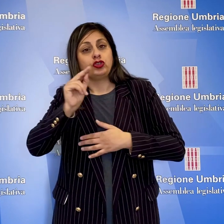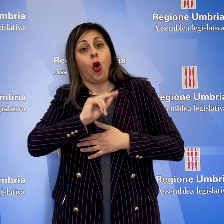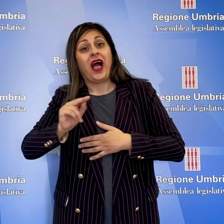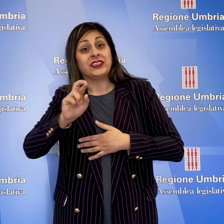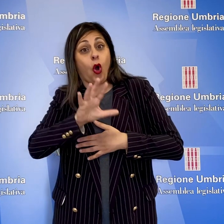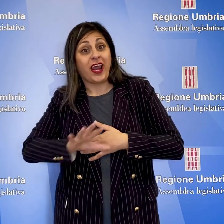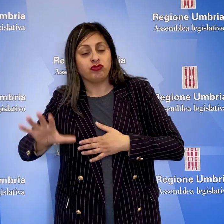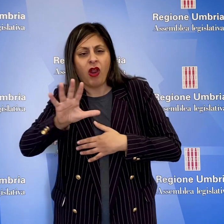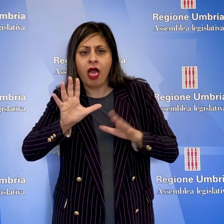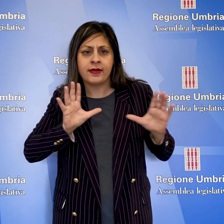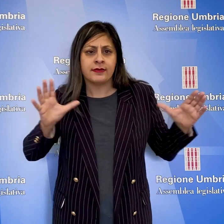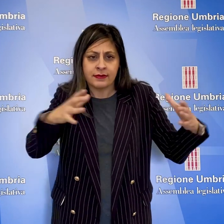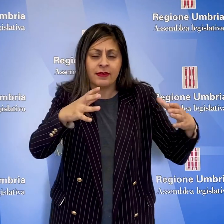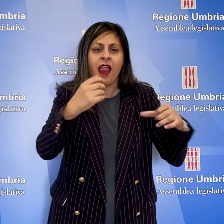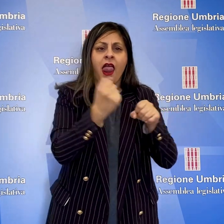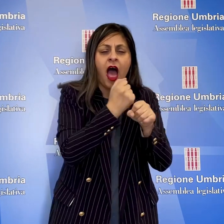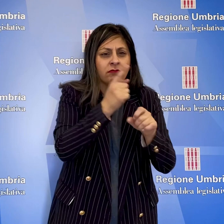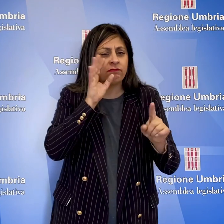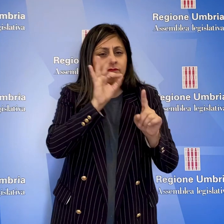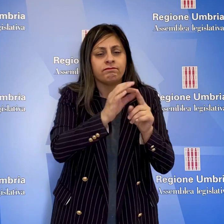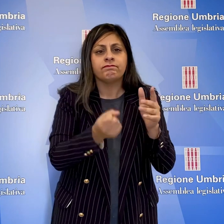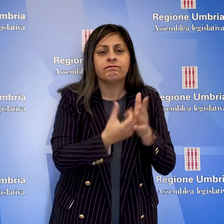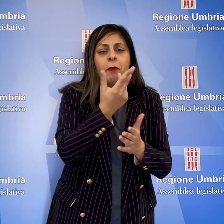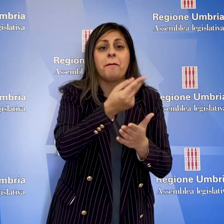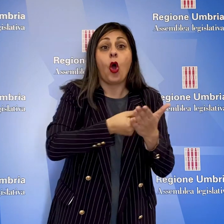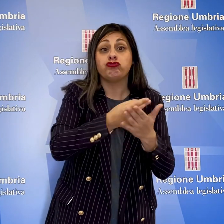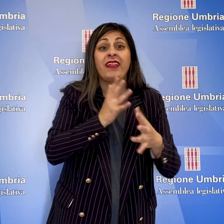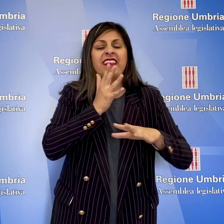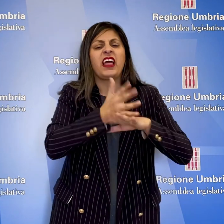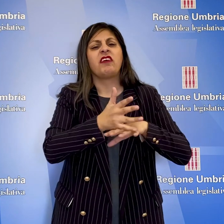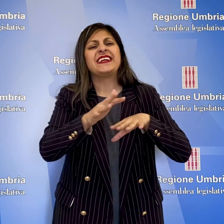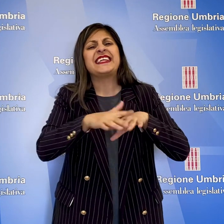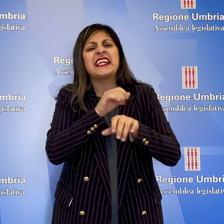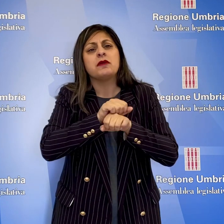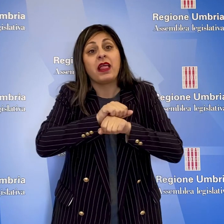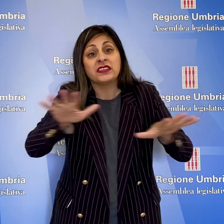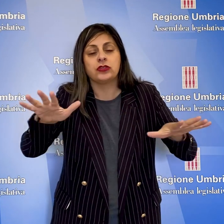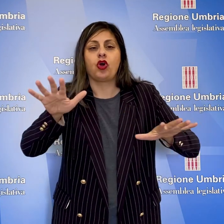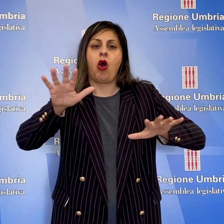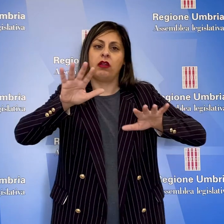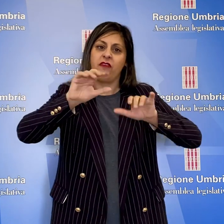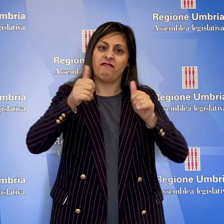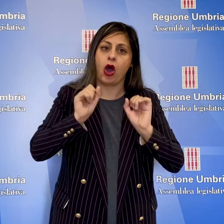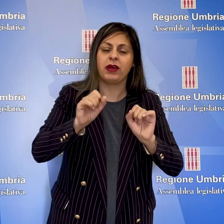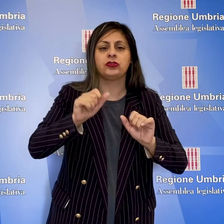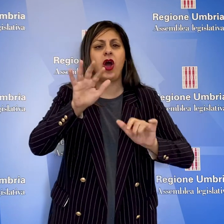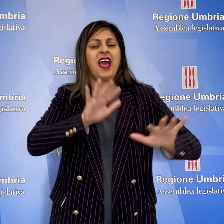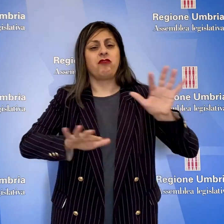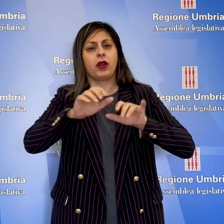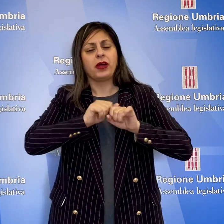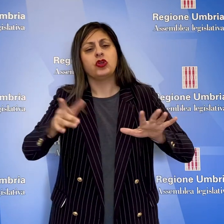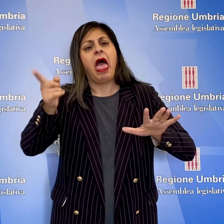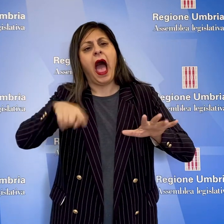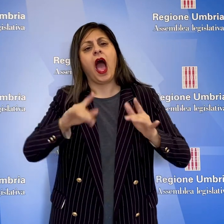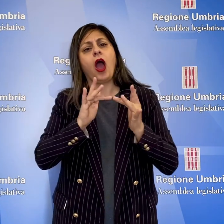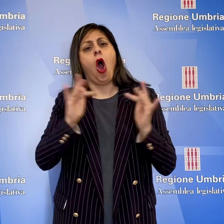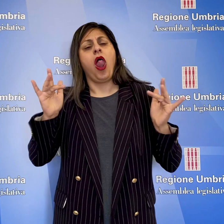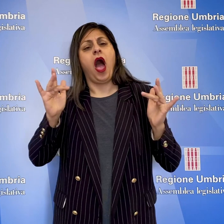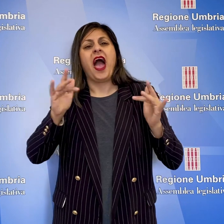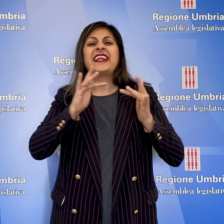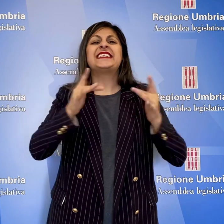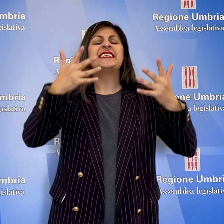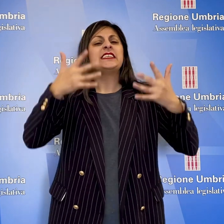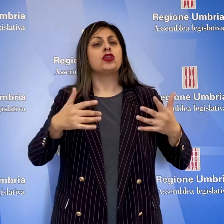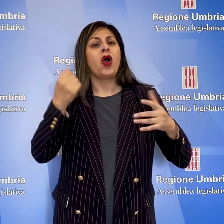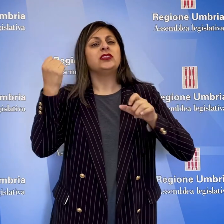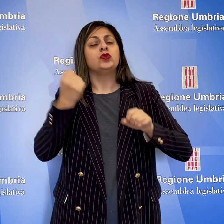scolastico regionale per progetti e interventi di sensibilizzazione, informazione e formazione anche attraverso campagne web